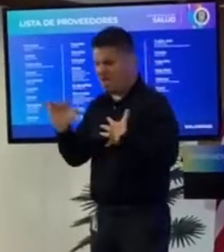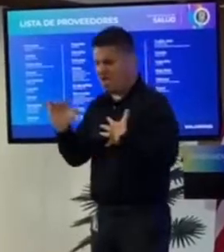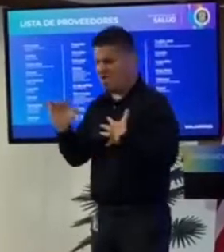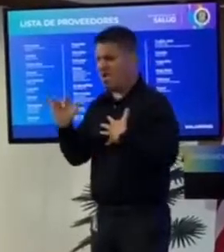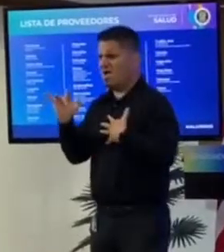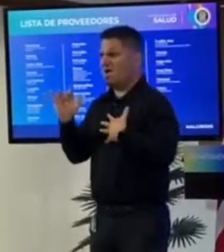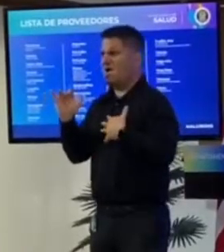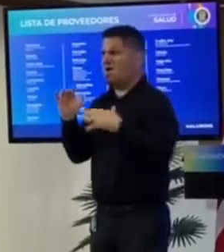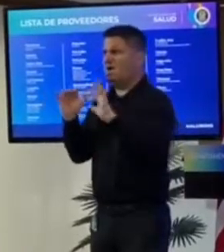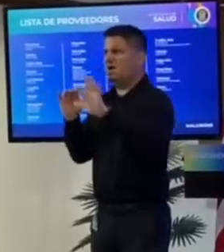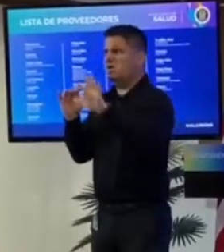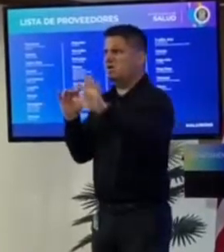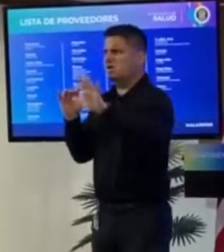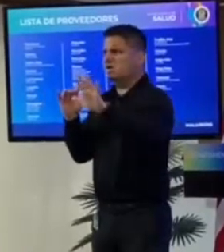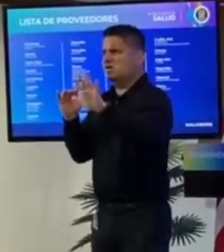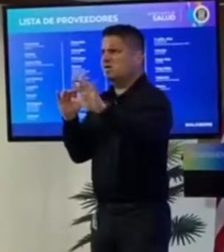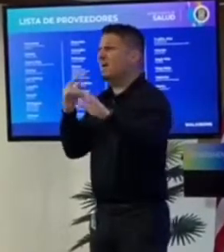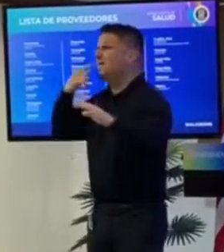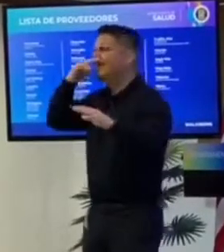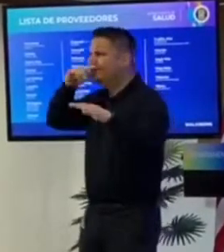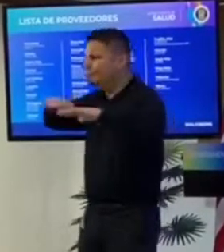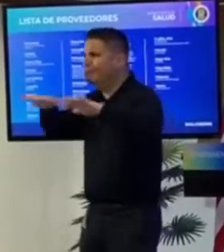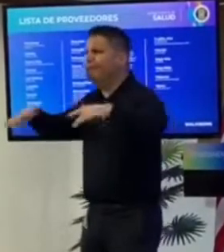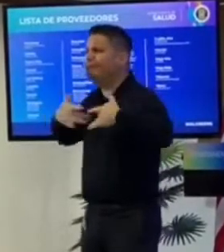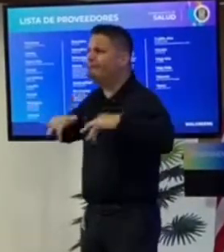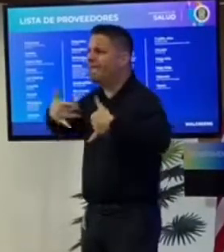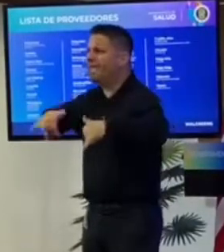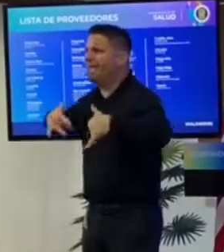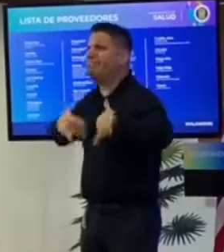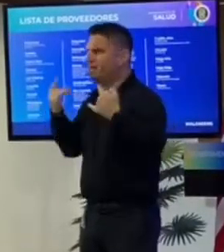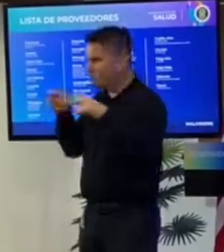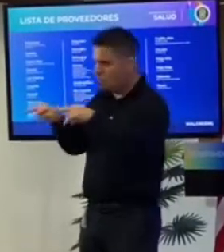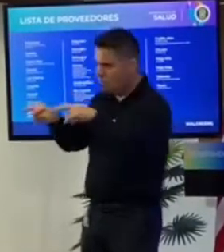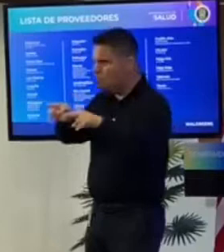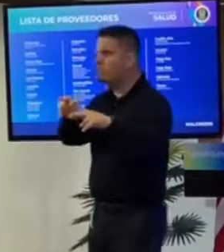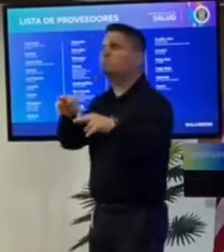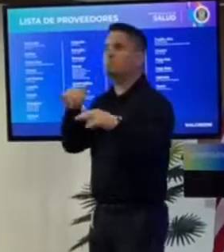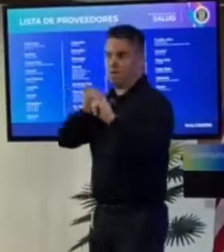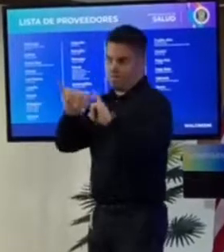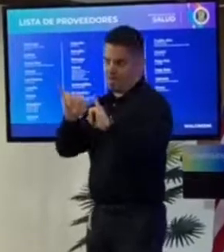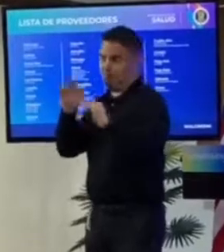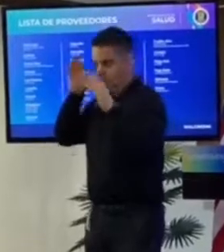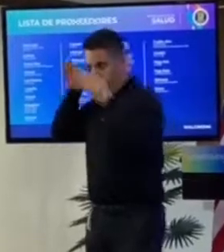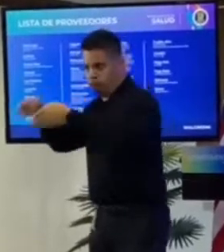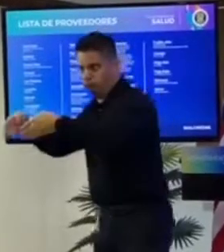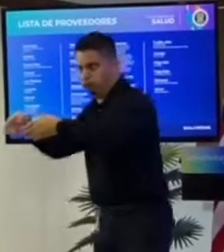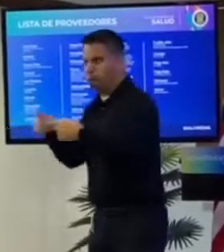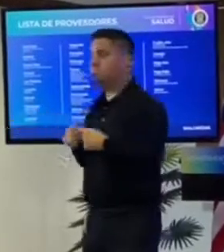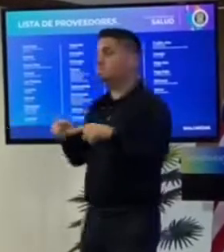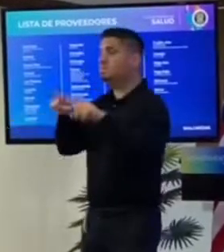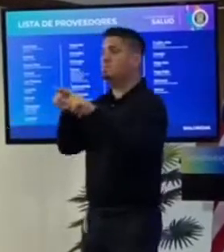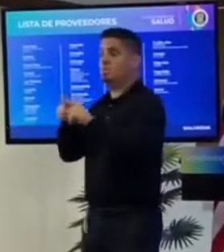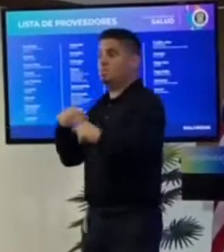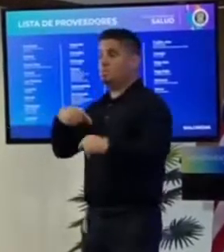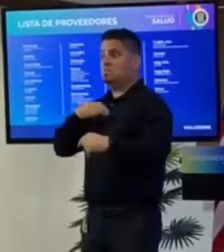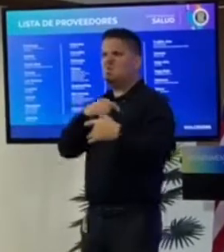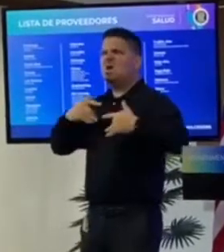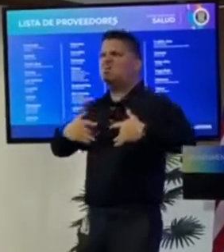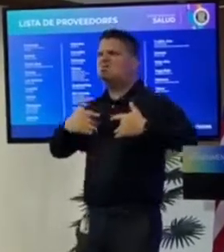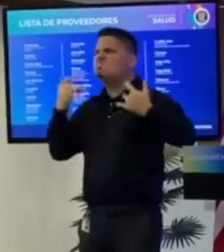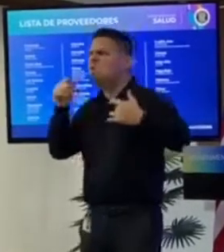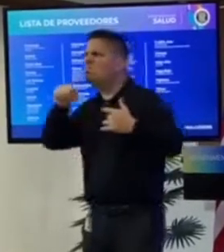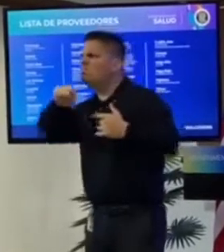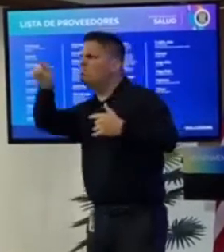cuidado de niños. En esa actividad básicamente para este viernes completamos el 100%